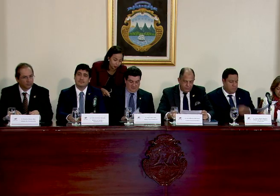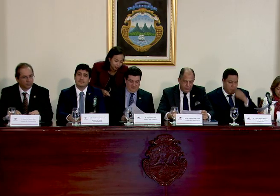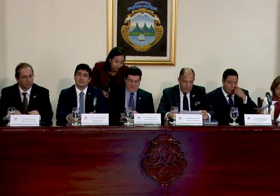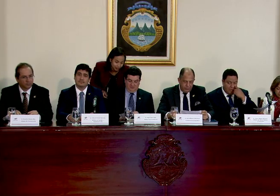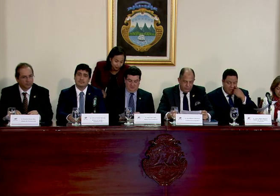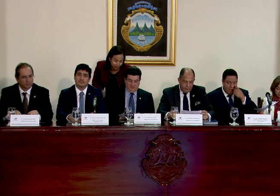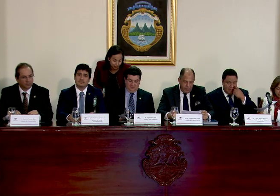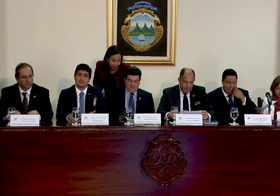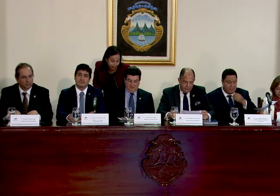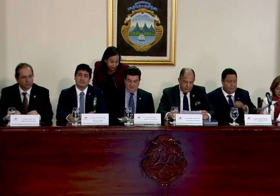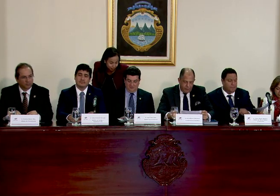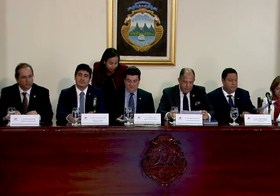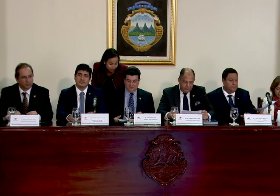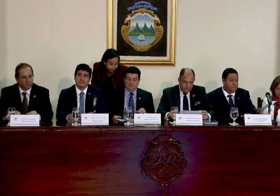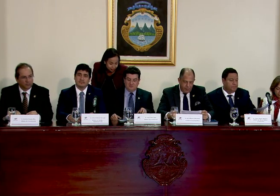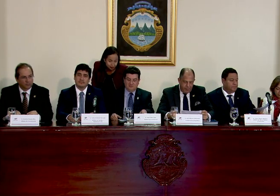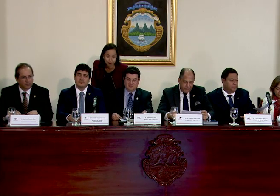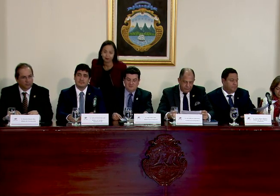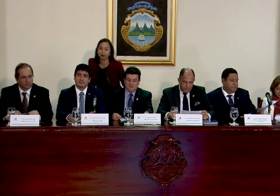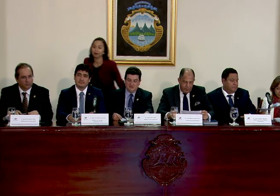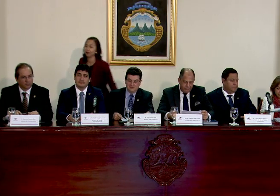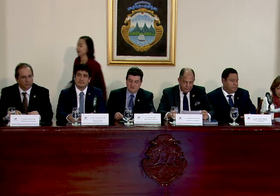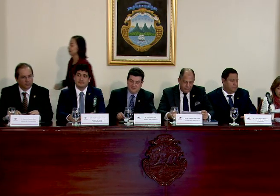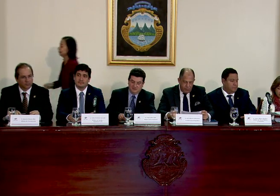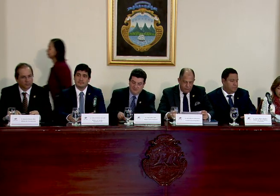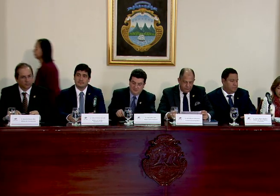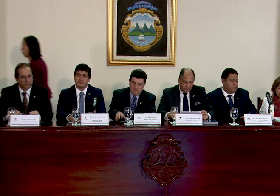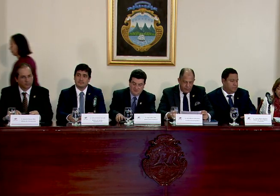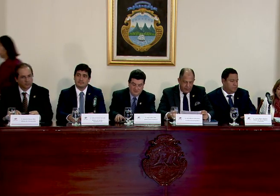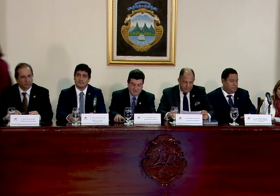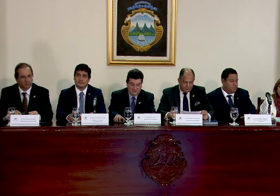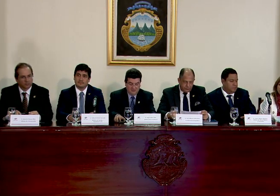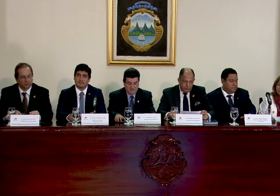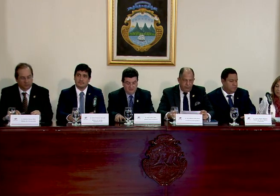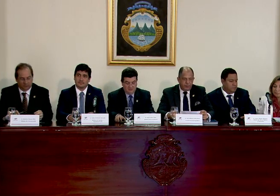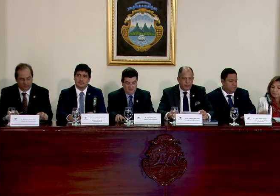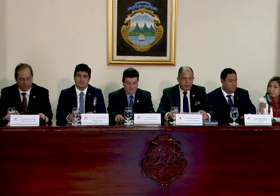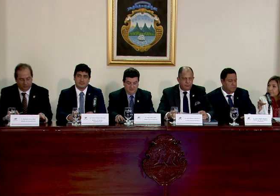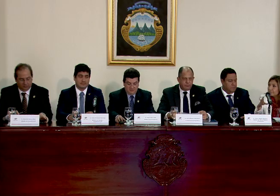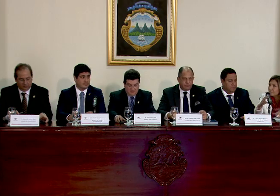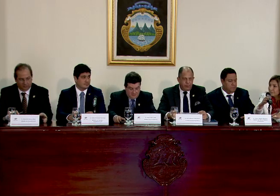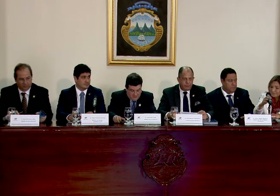de reconocidas figuras internacionales. Señora ministra.